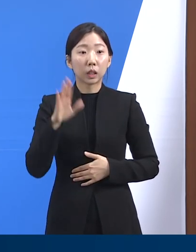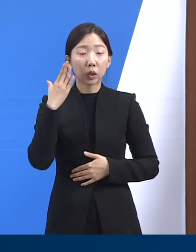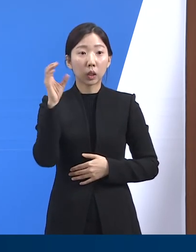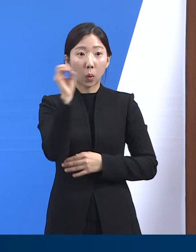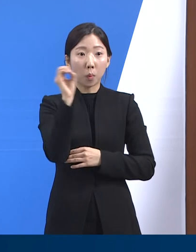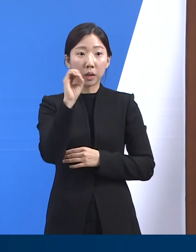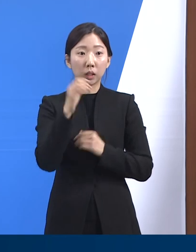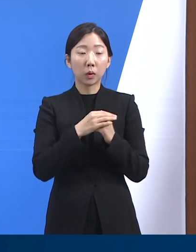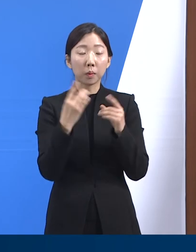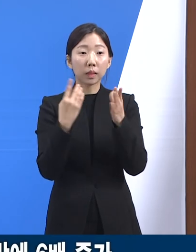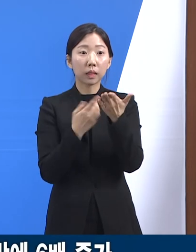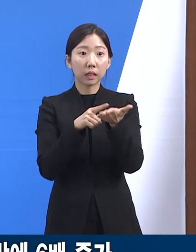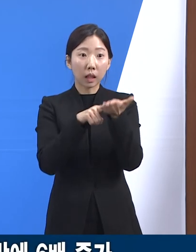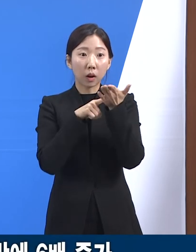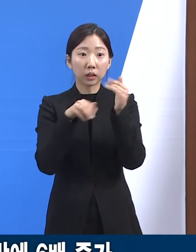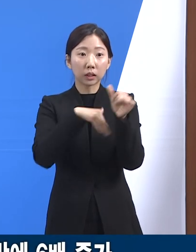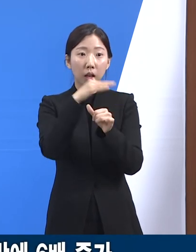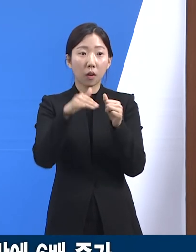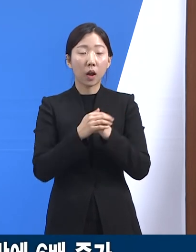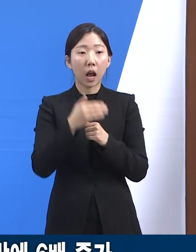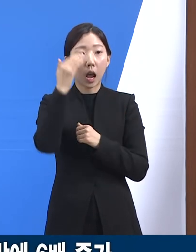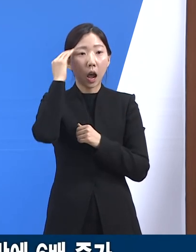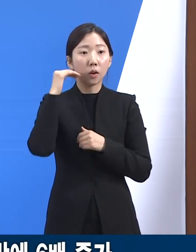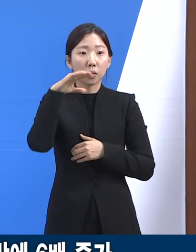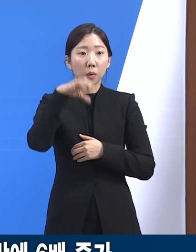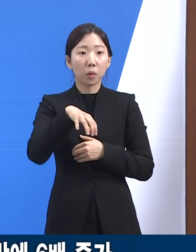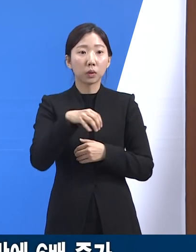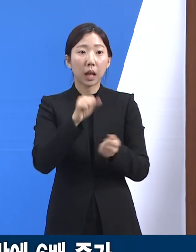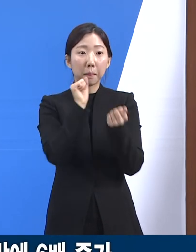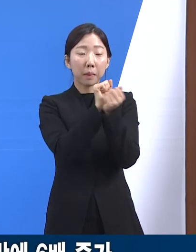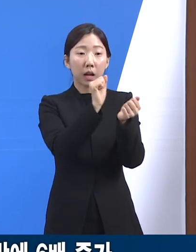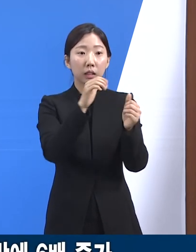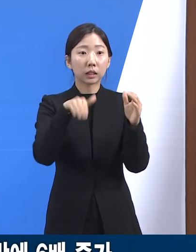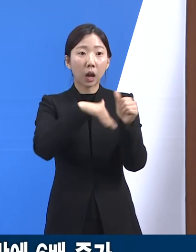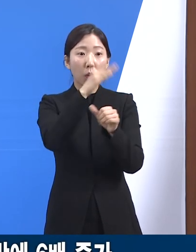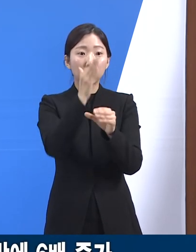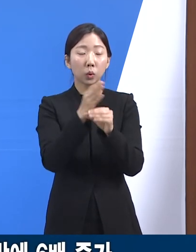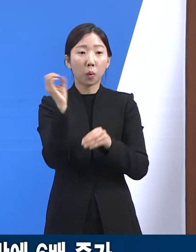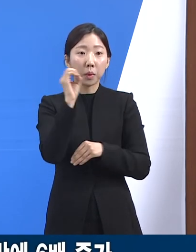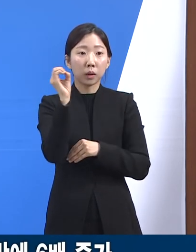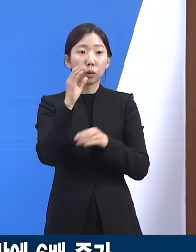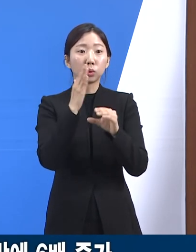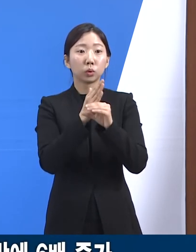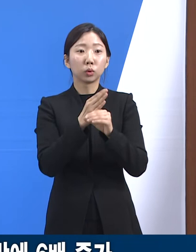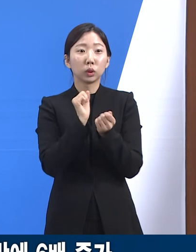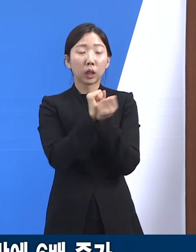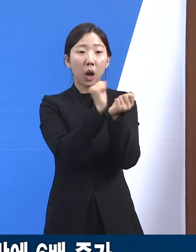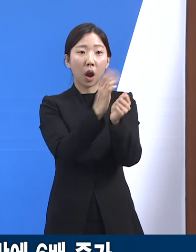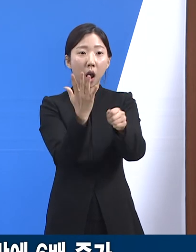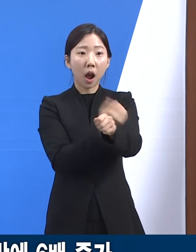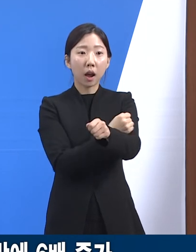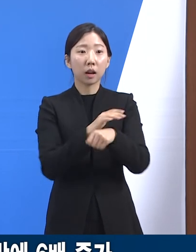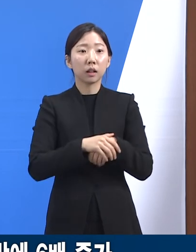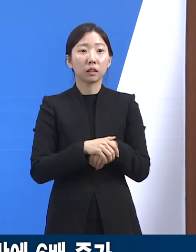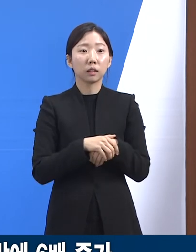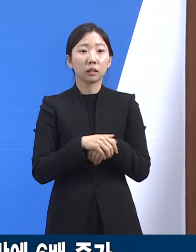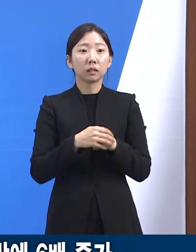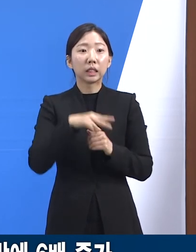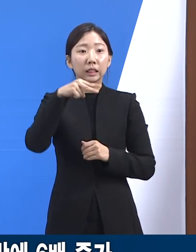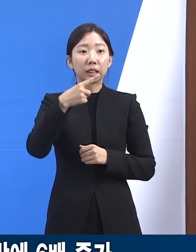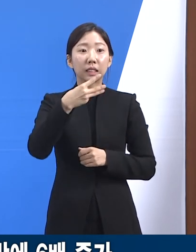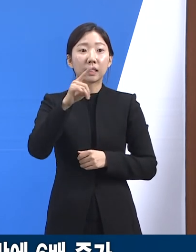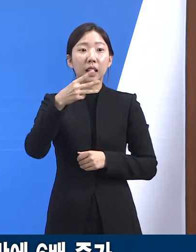오미크론 변이 검출 현황입니다. 최근 국내 감염 사례에서 오미크론 변이 중 전파력이 높은 BA2형, 일명 스테스